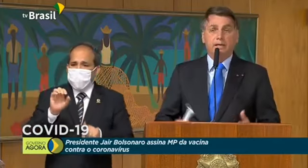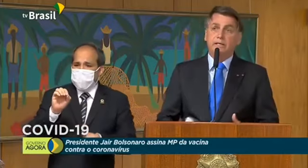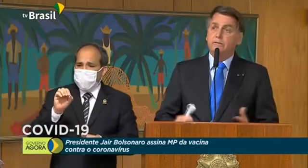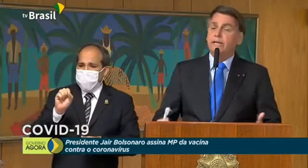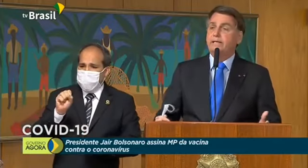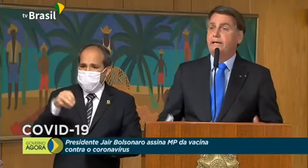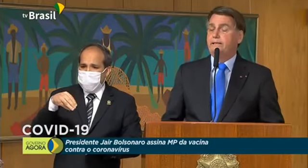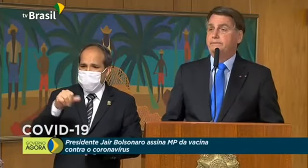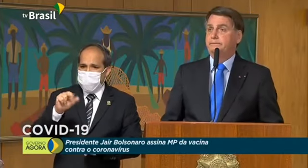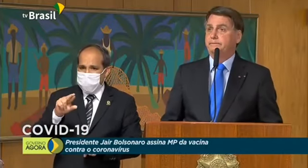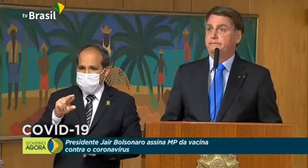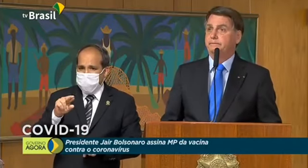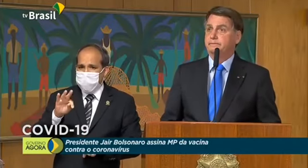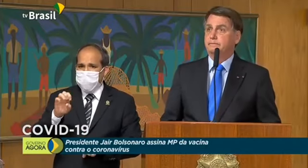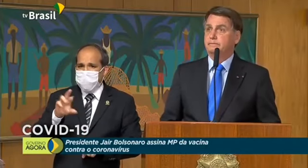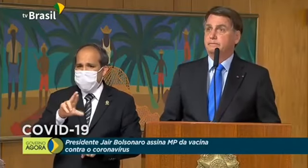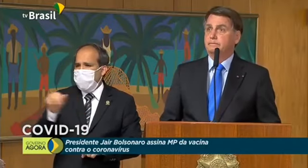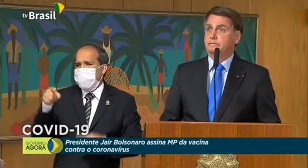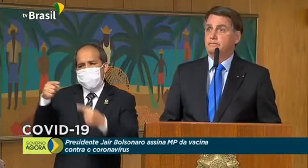que a linha não era aquela.